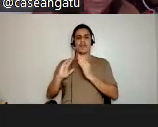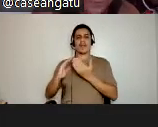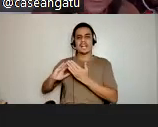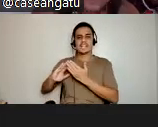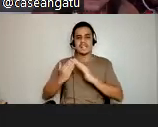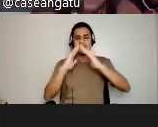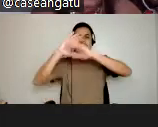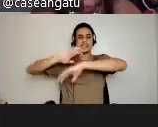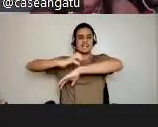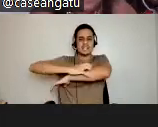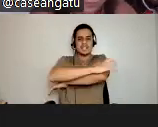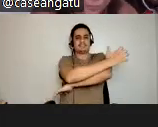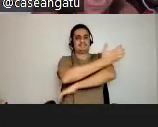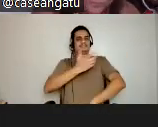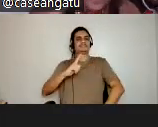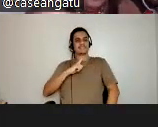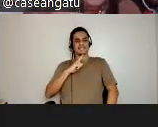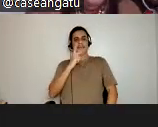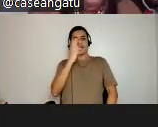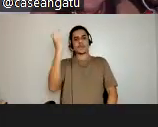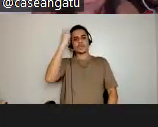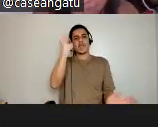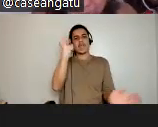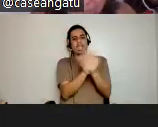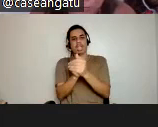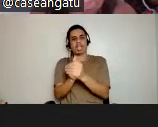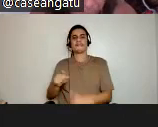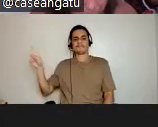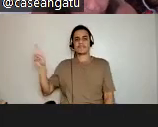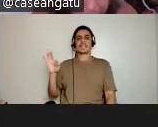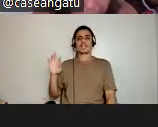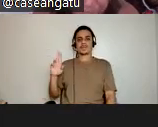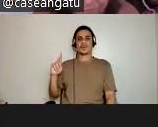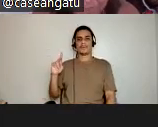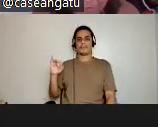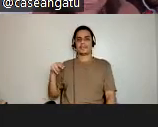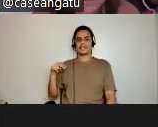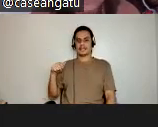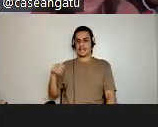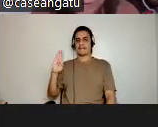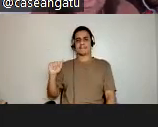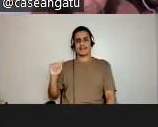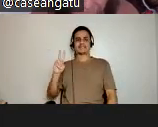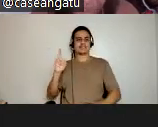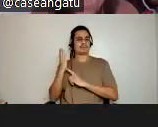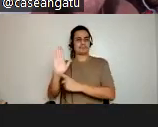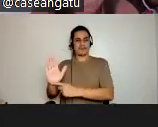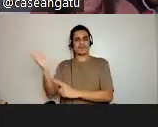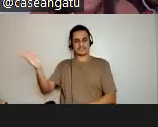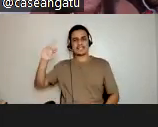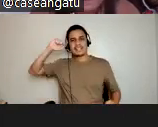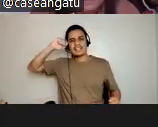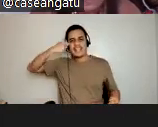e que têm essas culturas escondidas. Esse aqui é um tupinambá, eu sempre mostro esse meu parente, esse parente negro é um